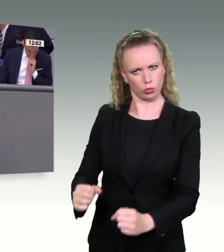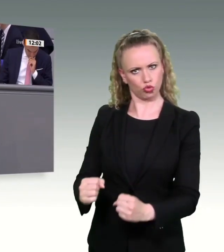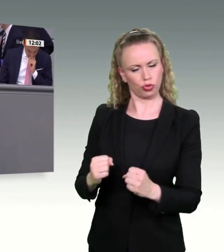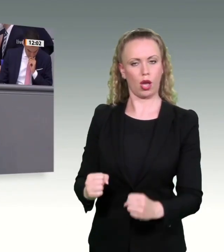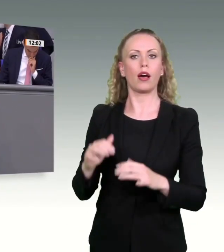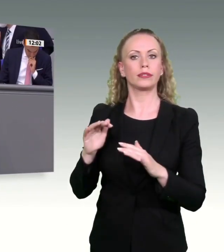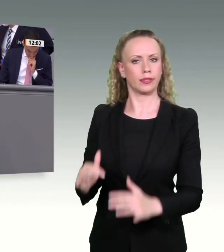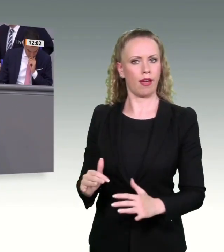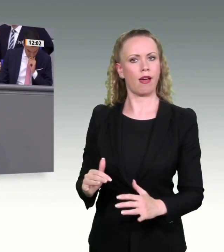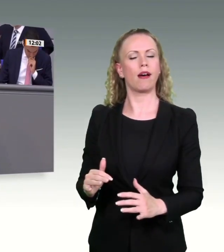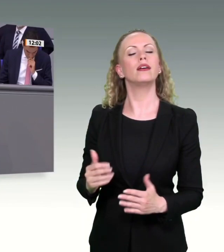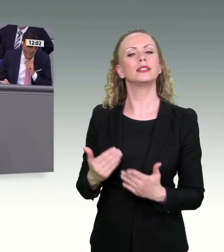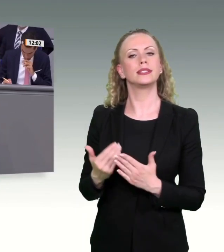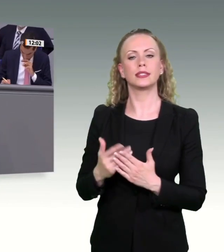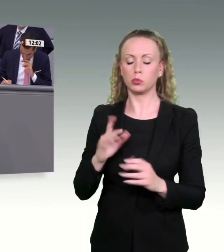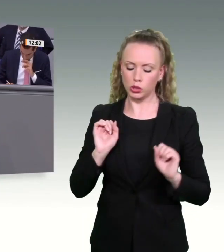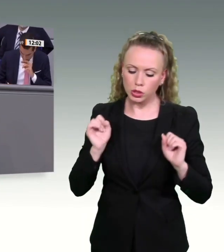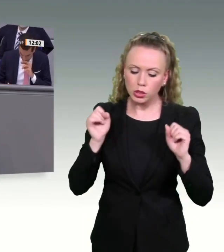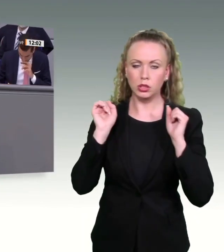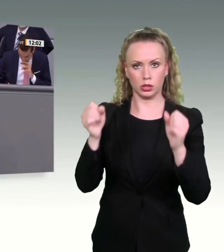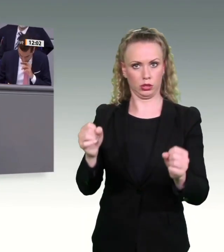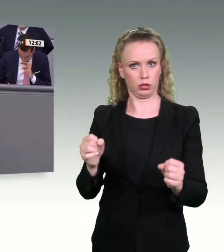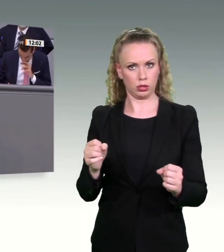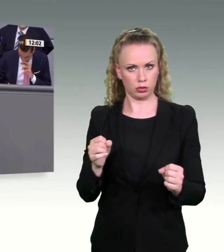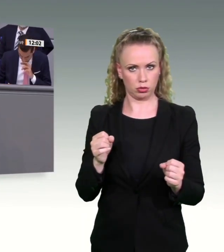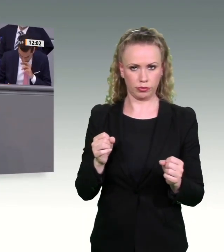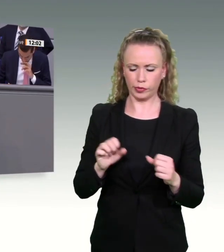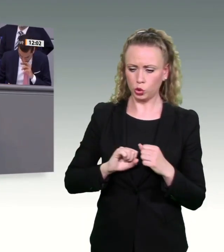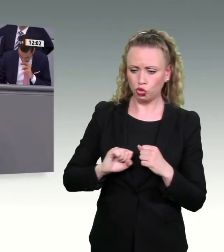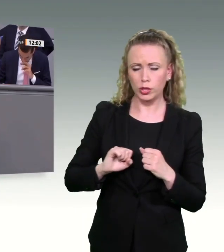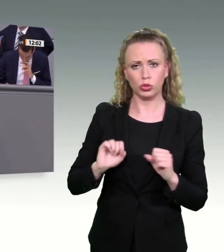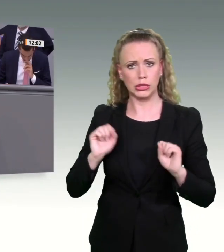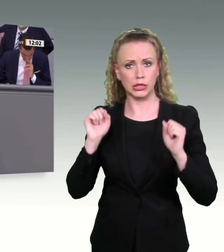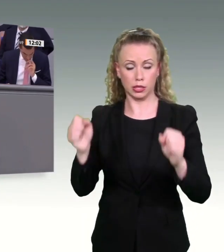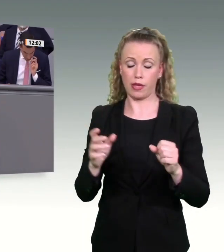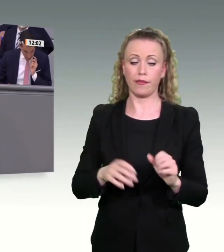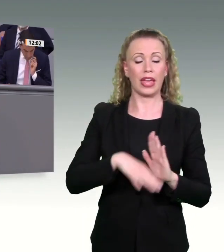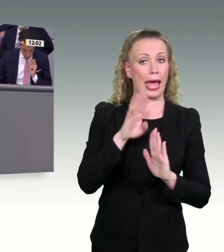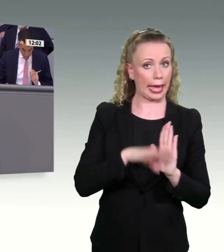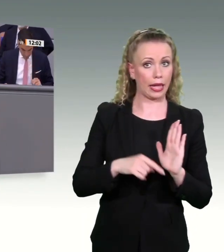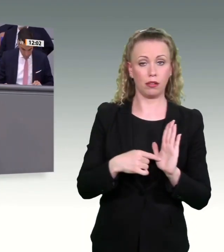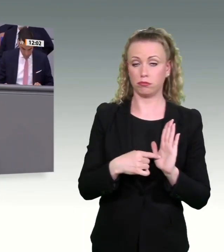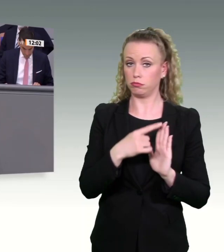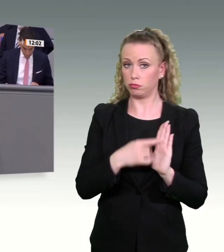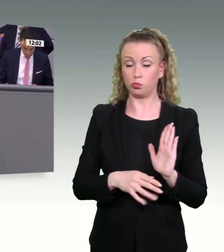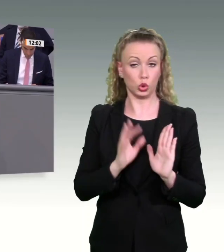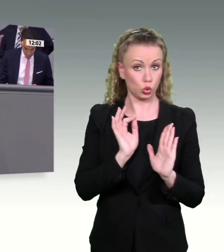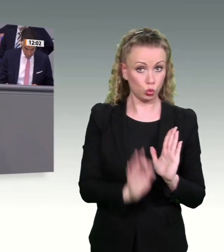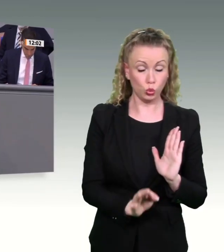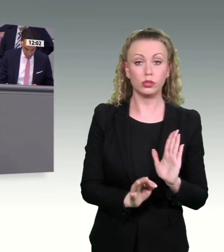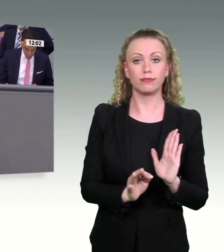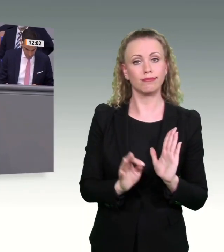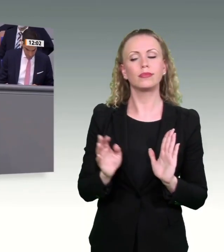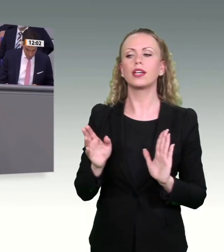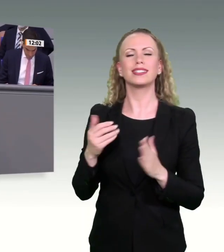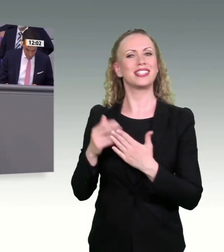die uns daran behindern, schnell zu sein. Die Regeln müssen so gut sein, wie es geht. Es geht ja nicht darum, dass der Staat nicht handlungsfähig ist, sondern